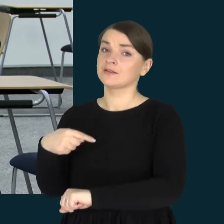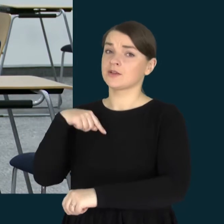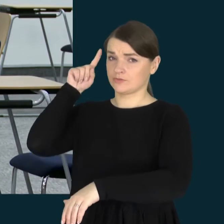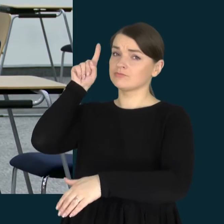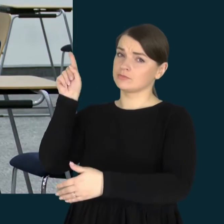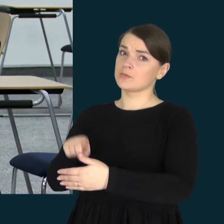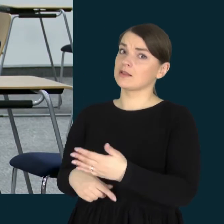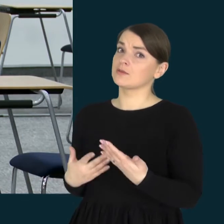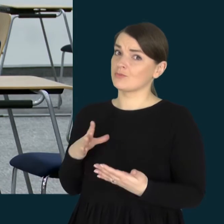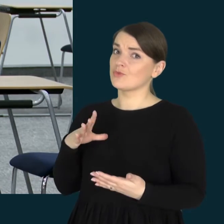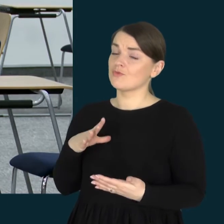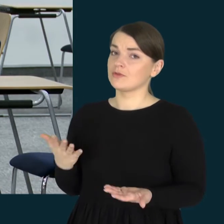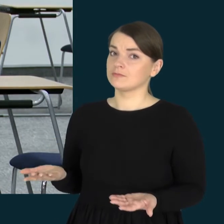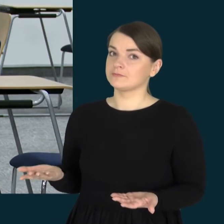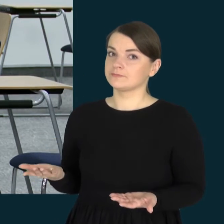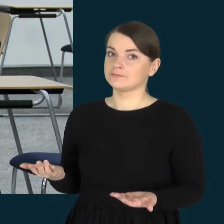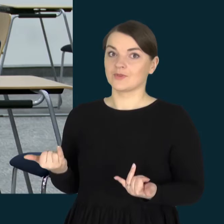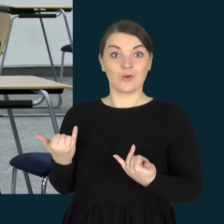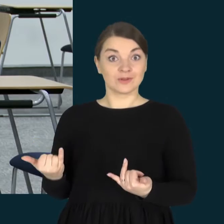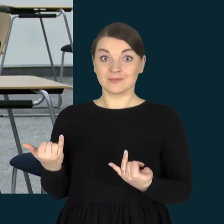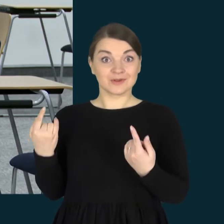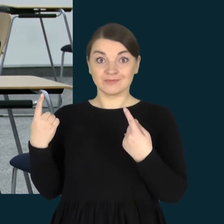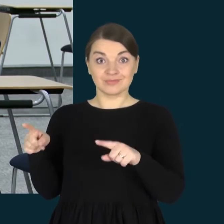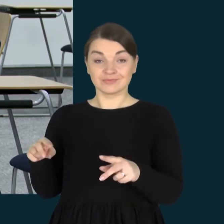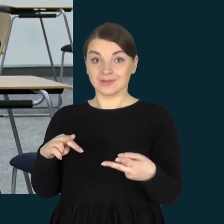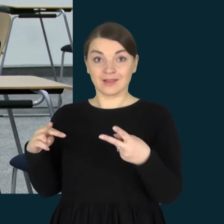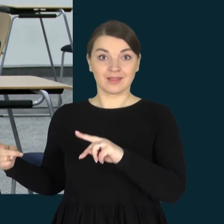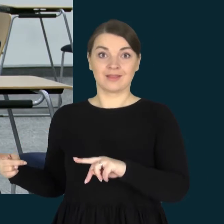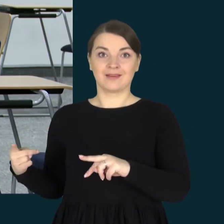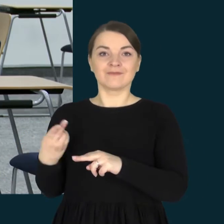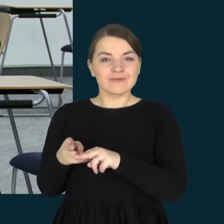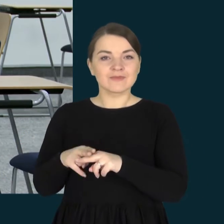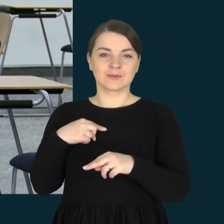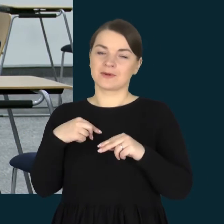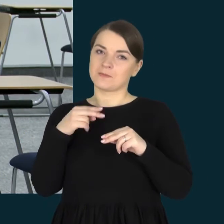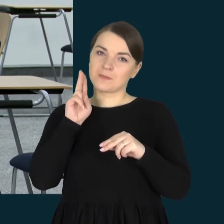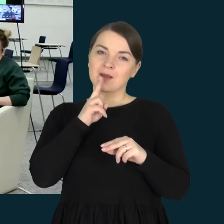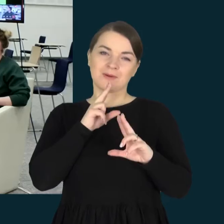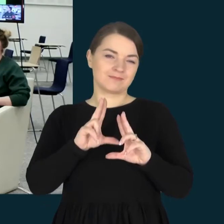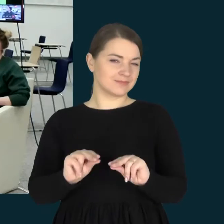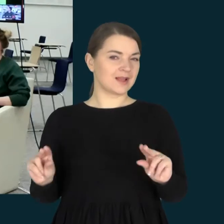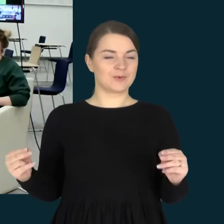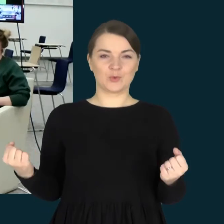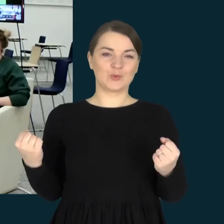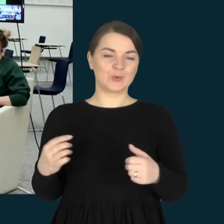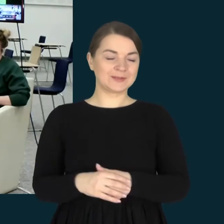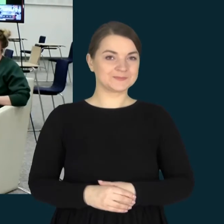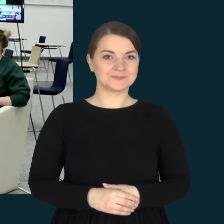Dabar vadinu jį, vadinu savo laimingiausią mamą. Taip.